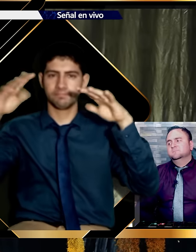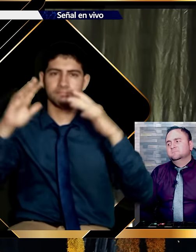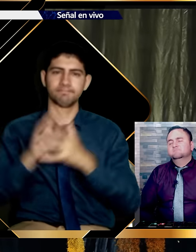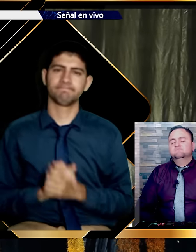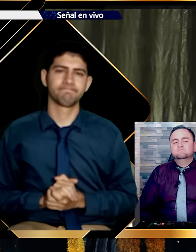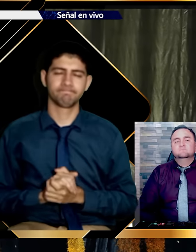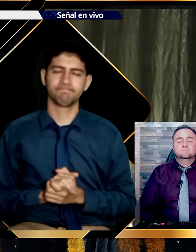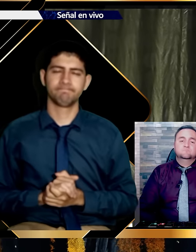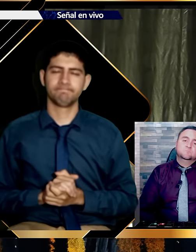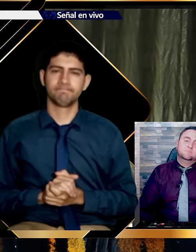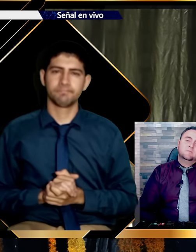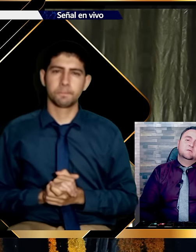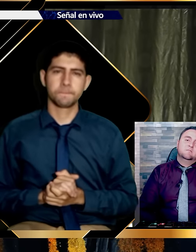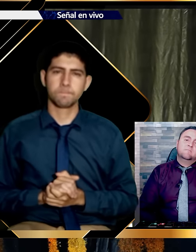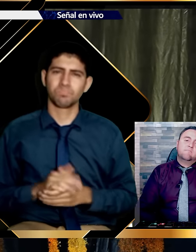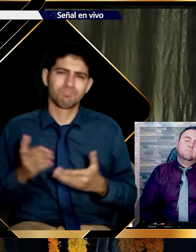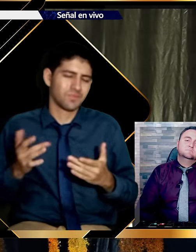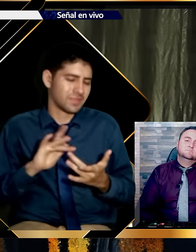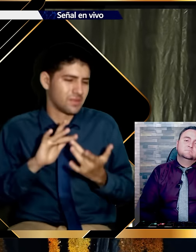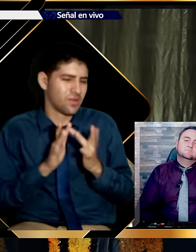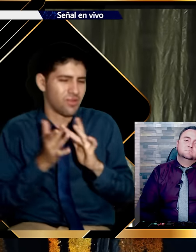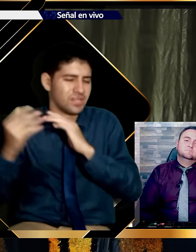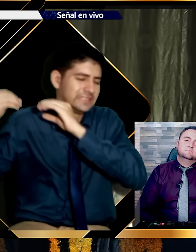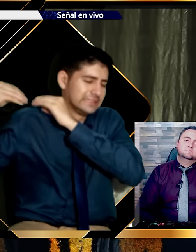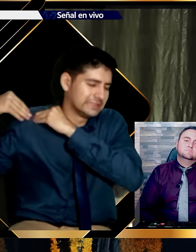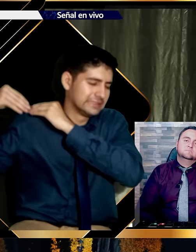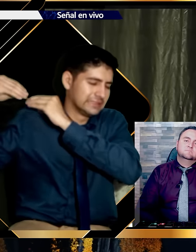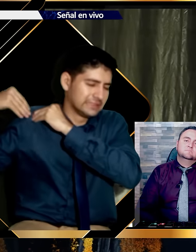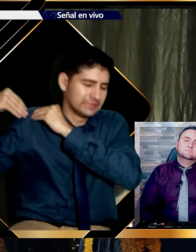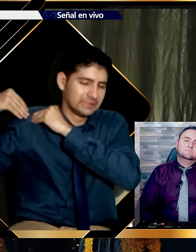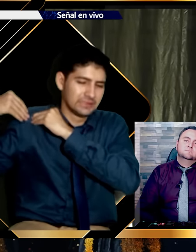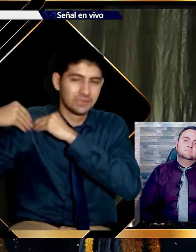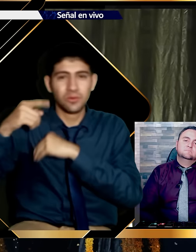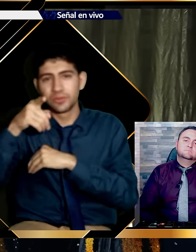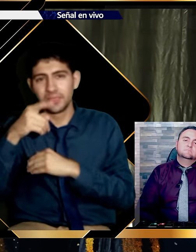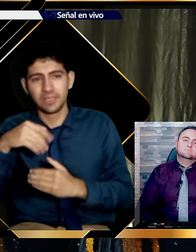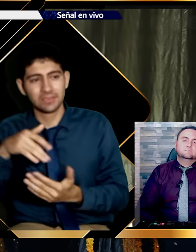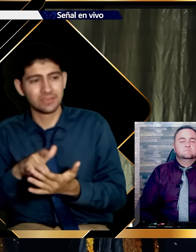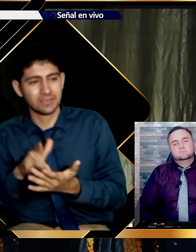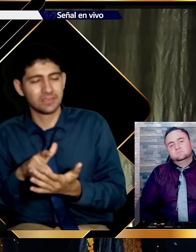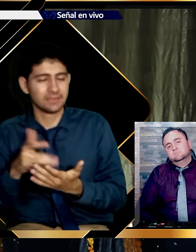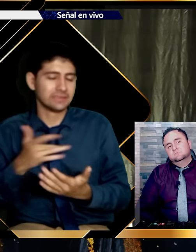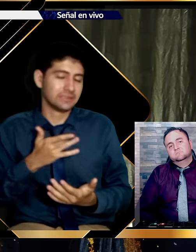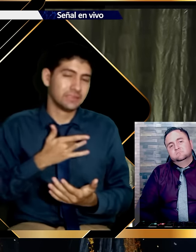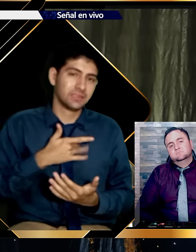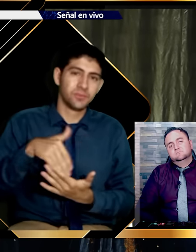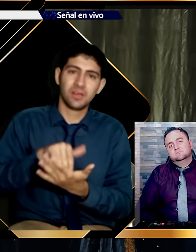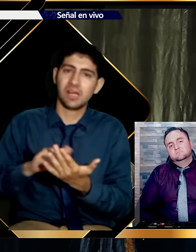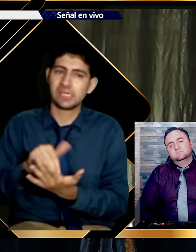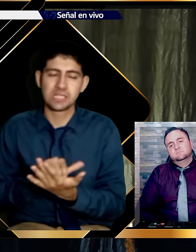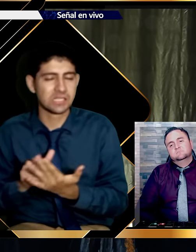El corazón que late sin parar. Cargado de dolor. Sus pies quisieran tal vez